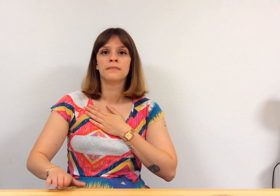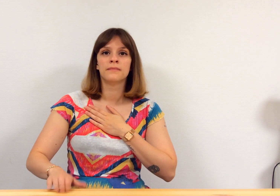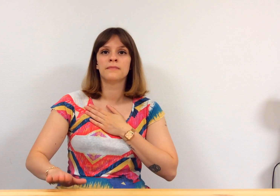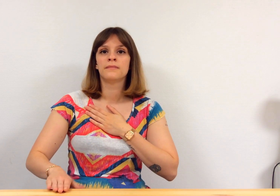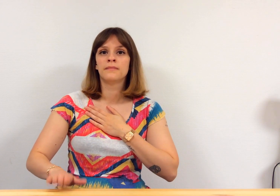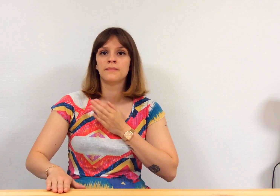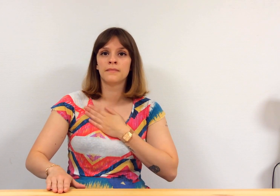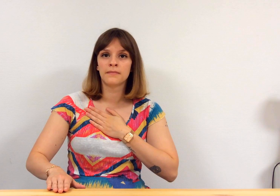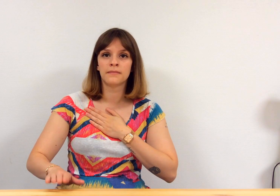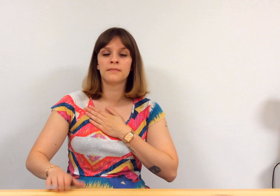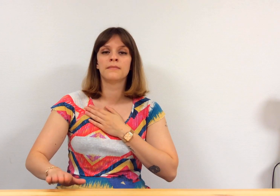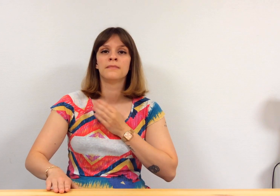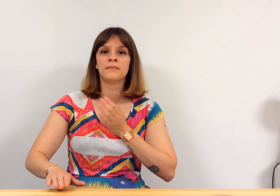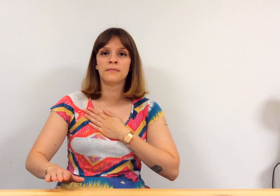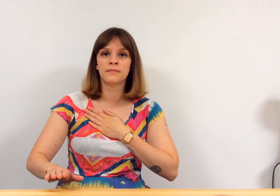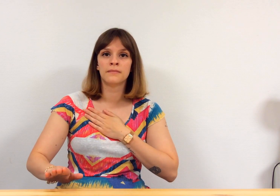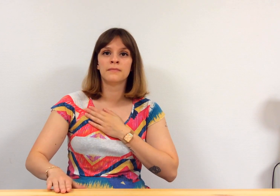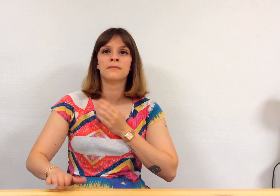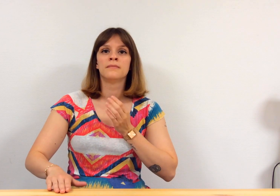-mi